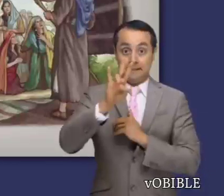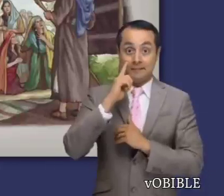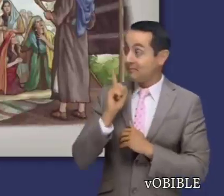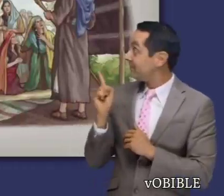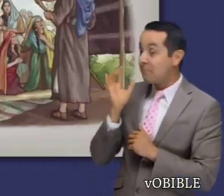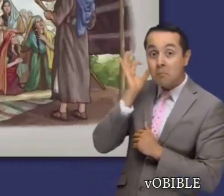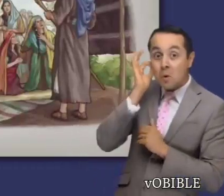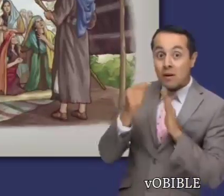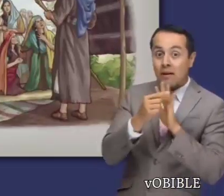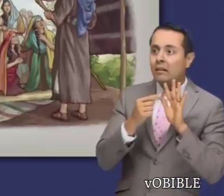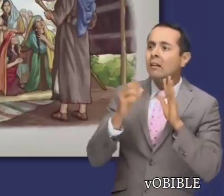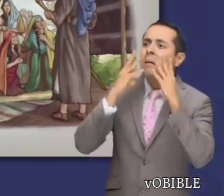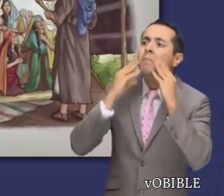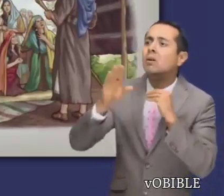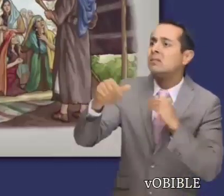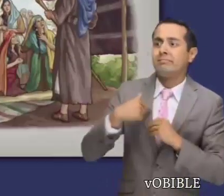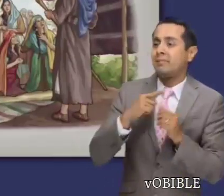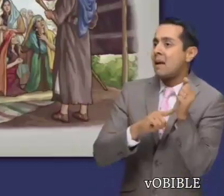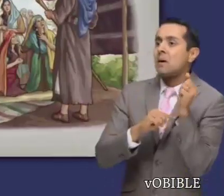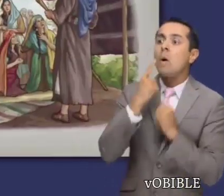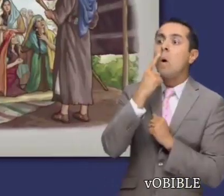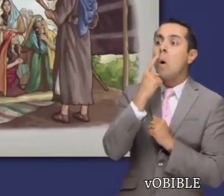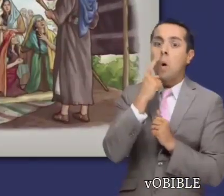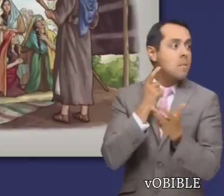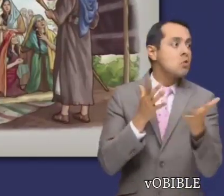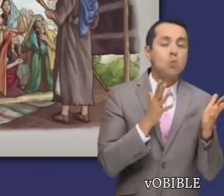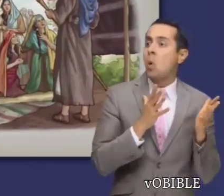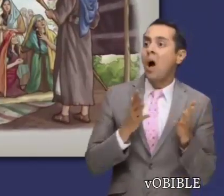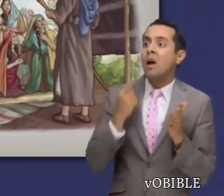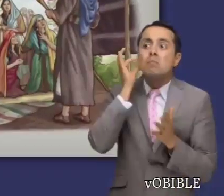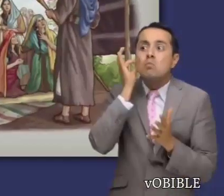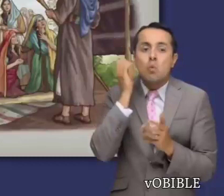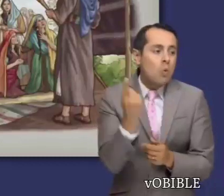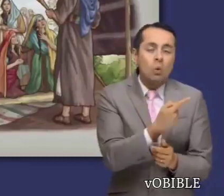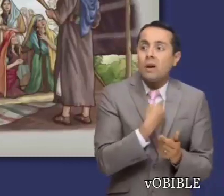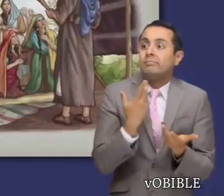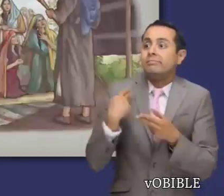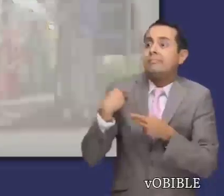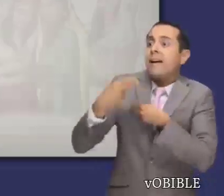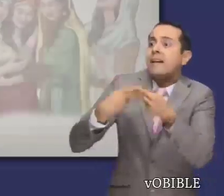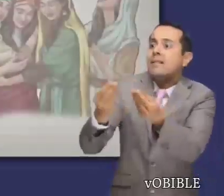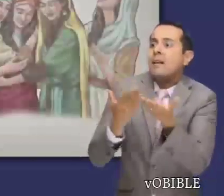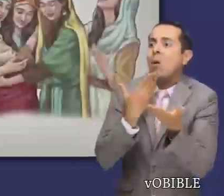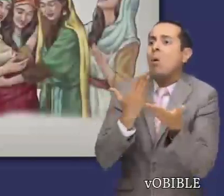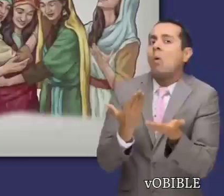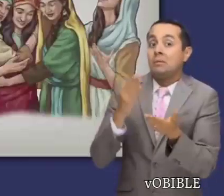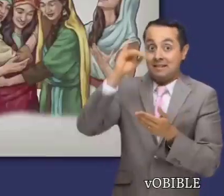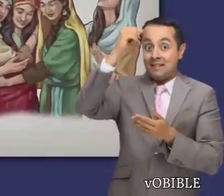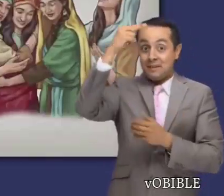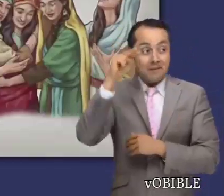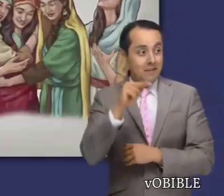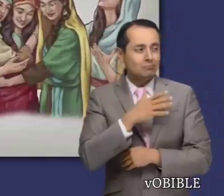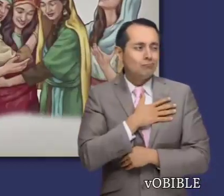de Zelofead le dicen a Moisés que no tienen ningún hermano que pueda recibir la herencia de la familia. Entonces, Jehová